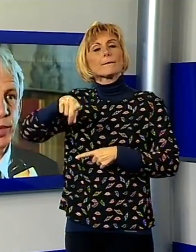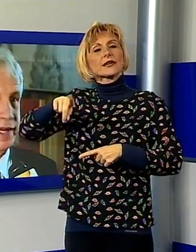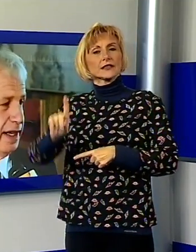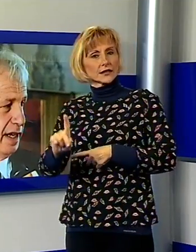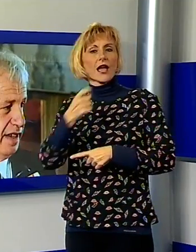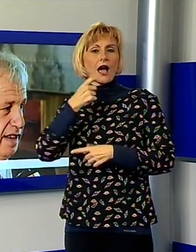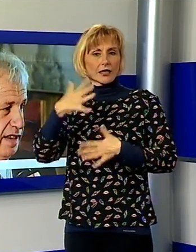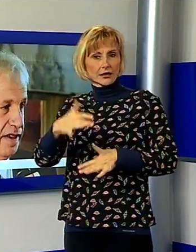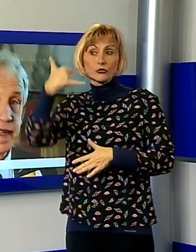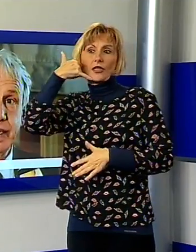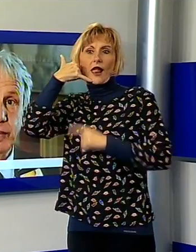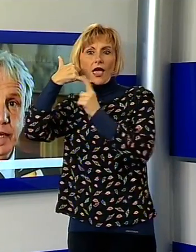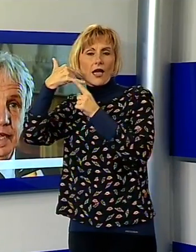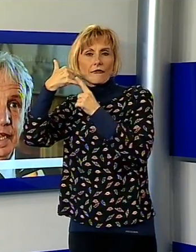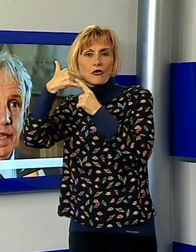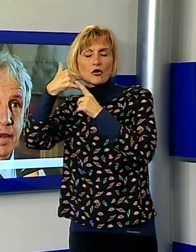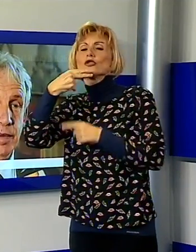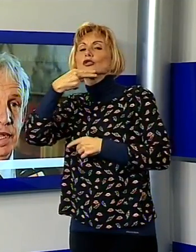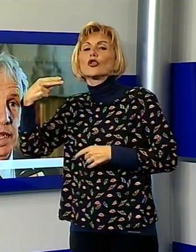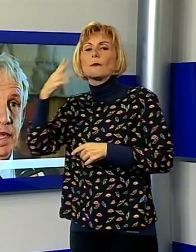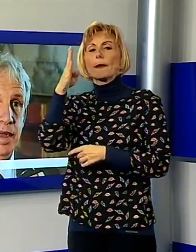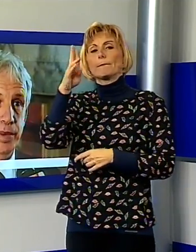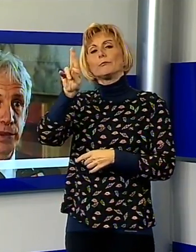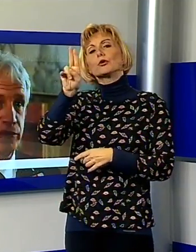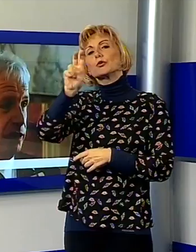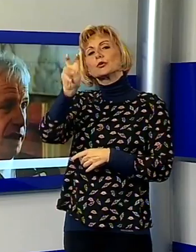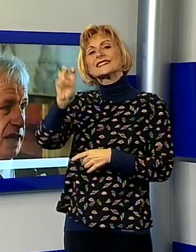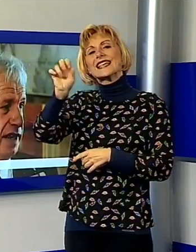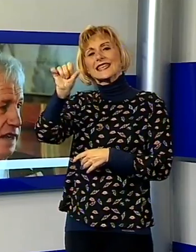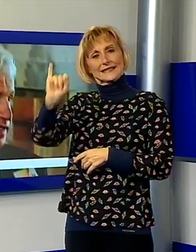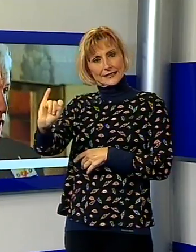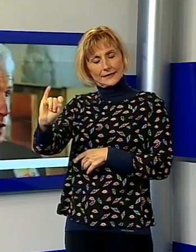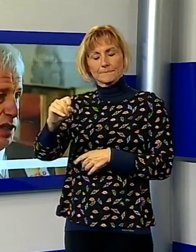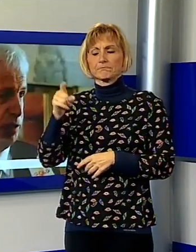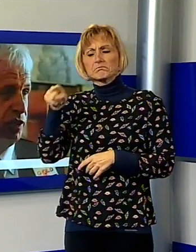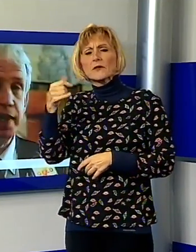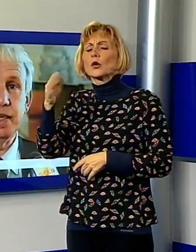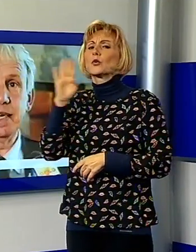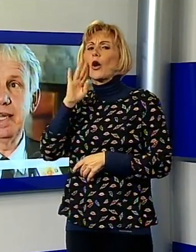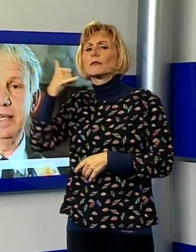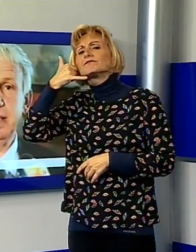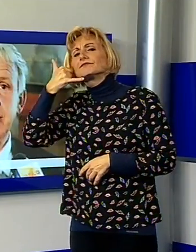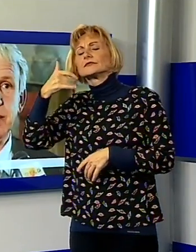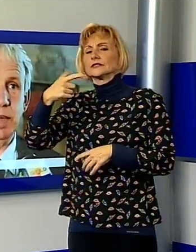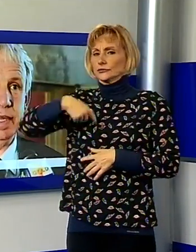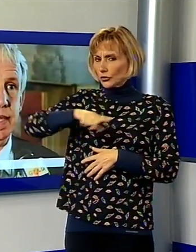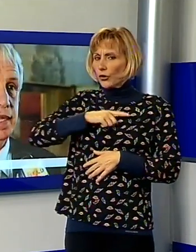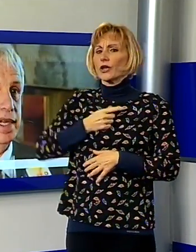Siamo, diciamo, fienamente in linea con quello che è lo spirito che sta interpretando anche il